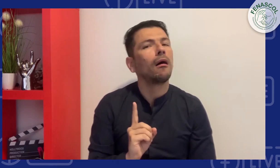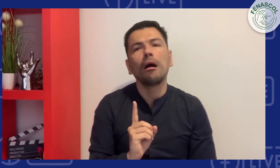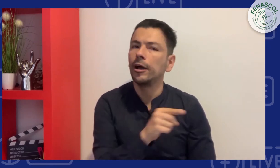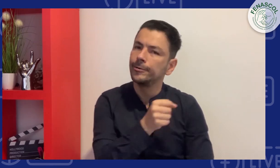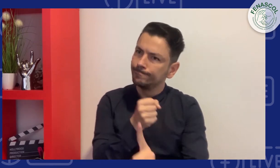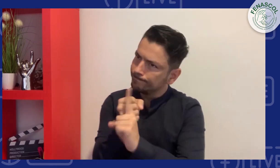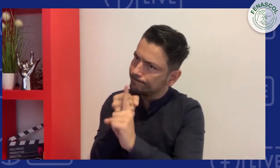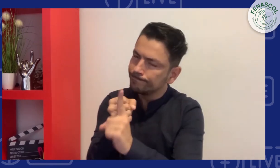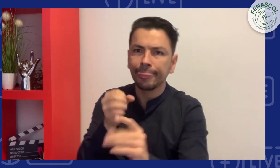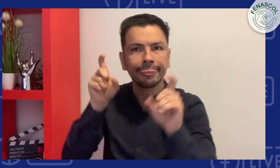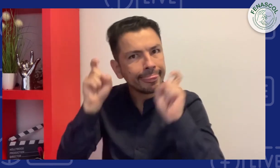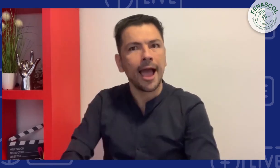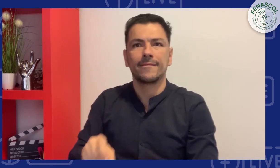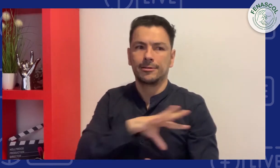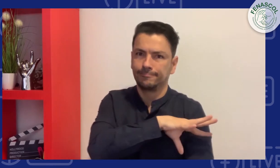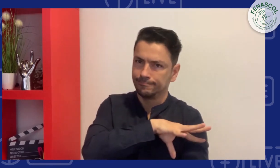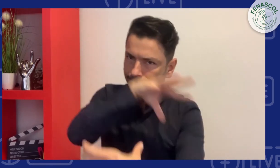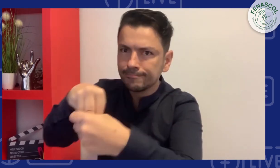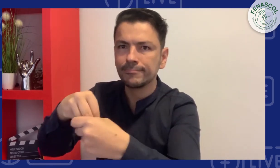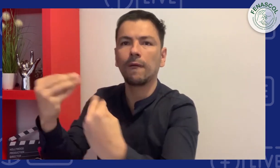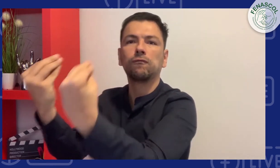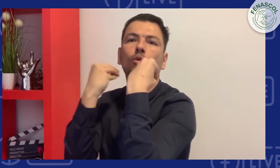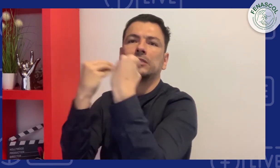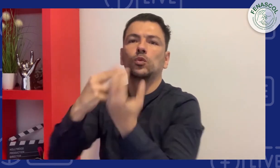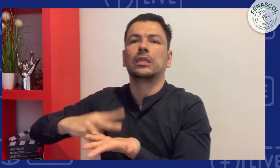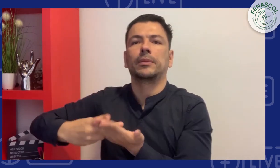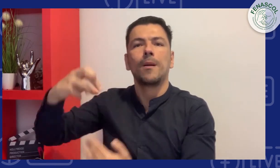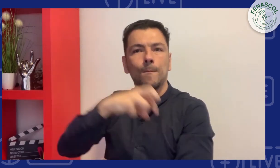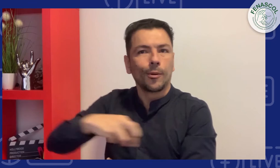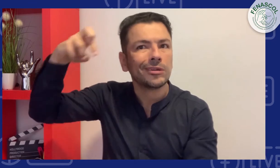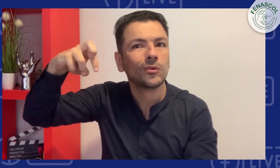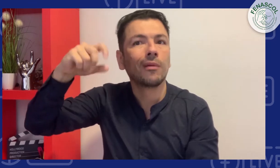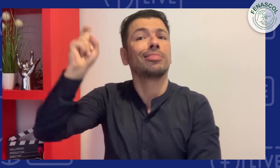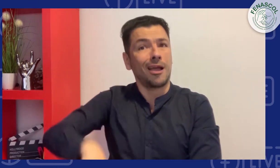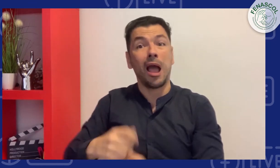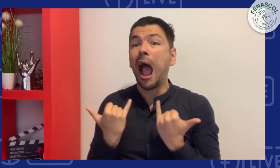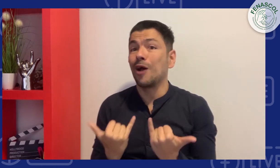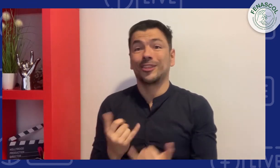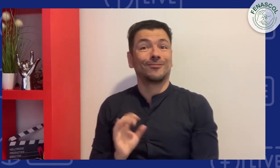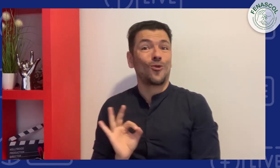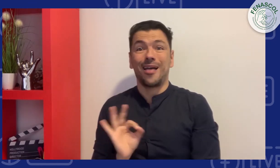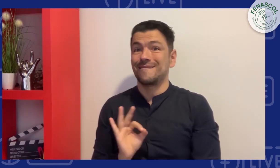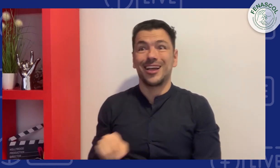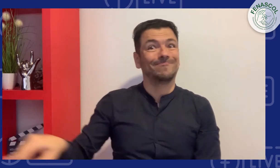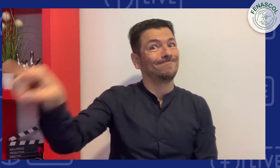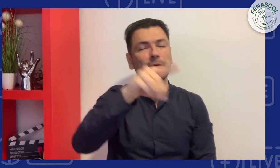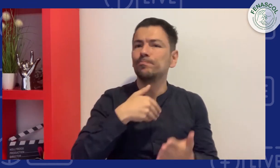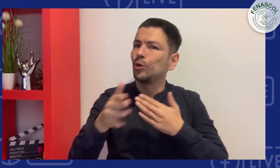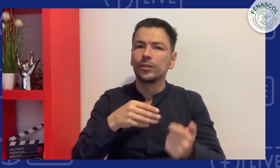Estos programas deberían estar dirigidos también a las personas sordas que quieren profesionalizarse como intérpretes, pero aún no es